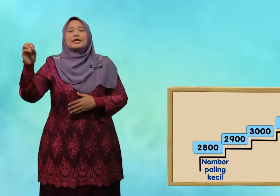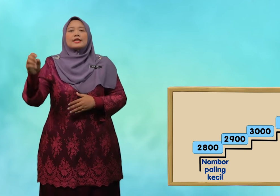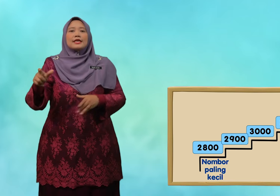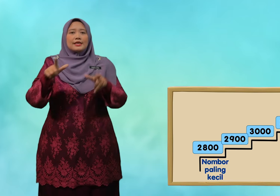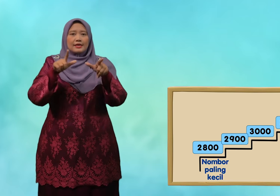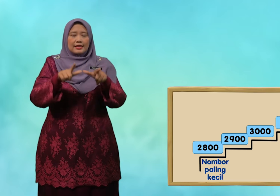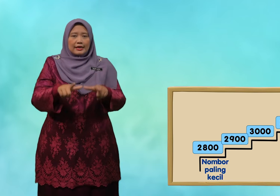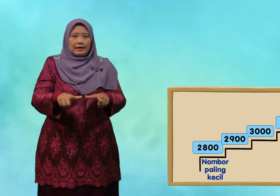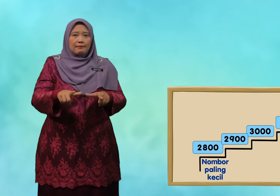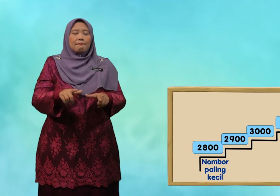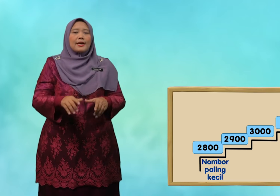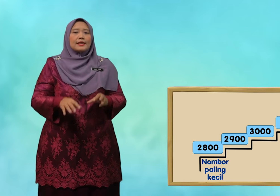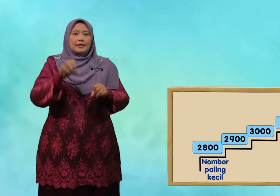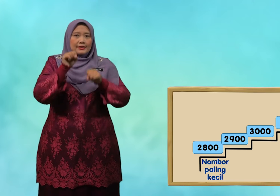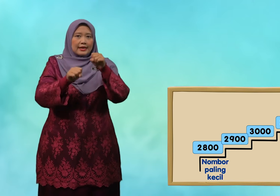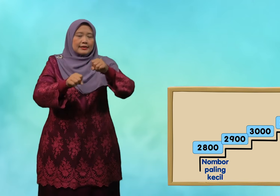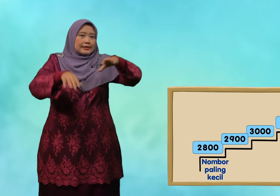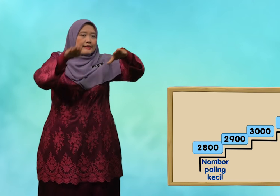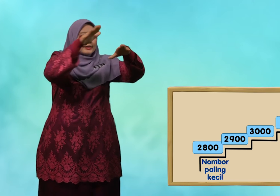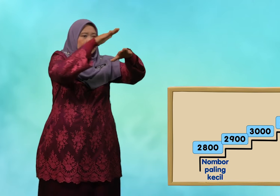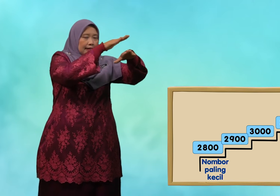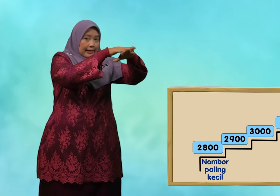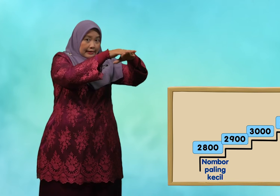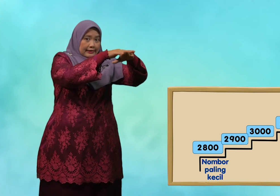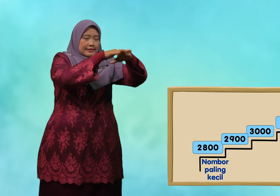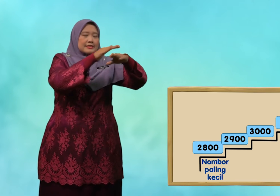diletakkan pada tangga di atas.